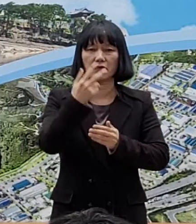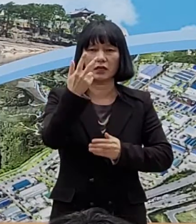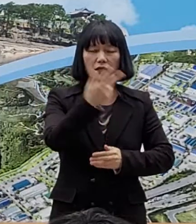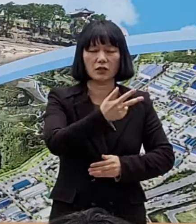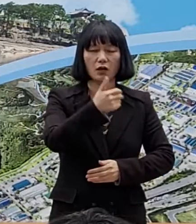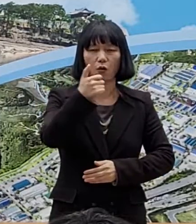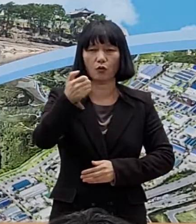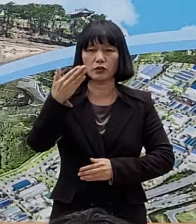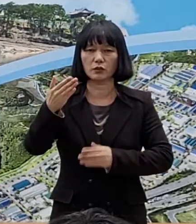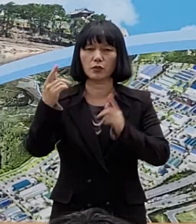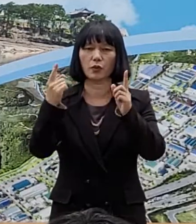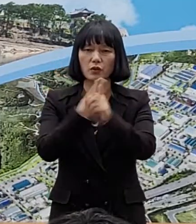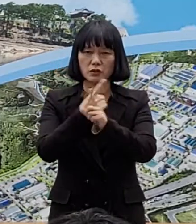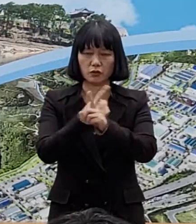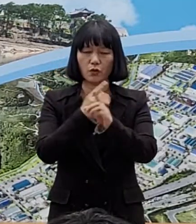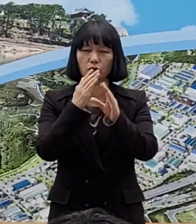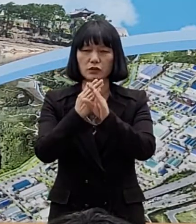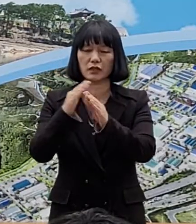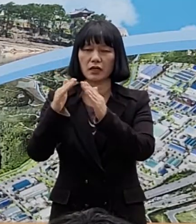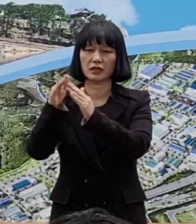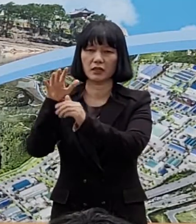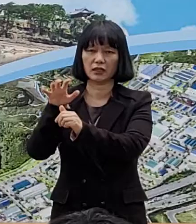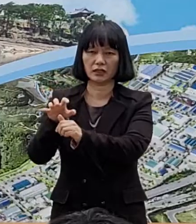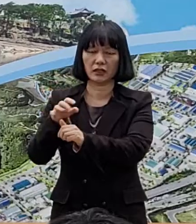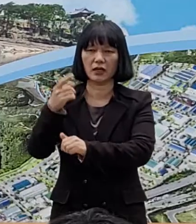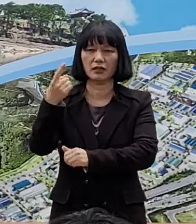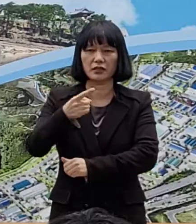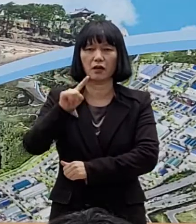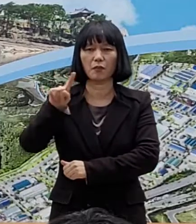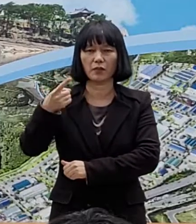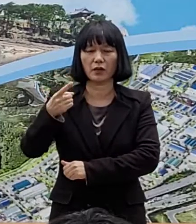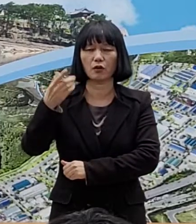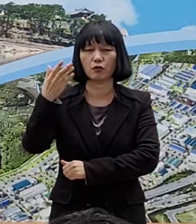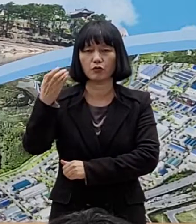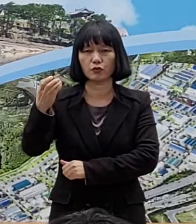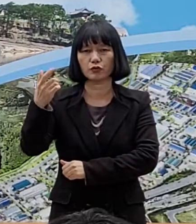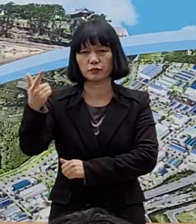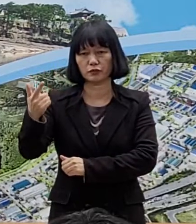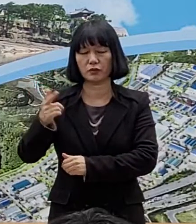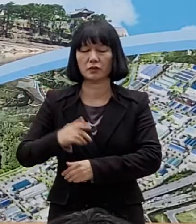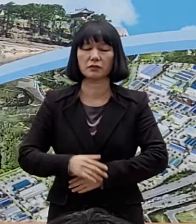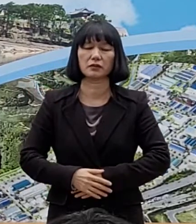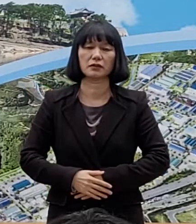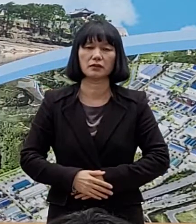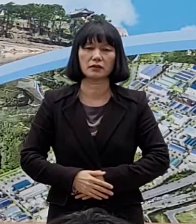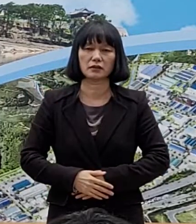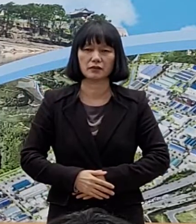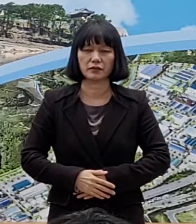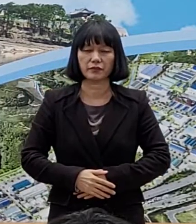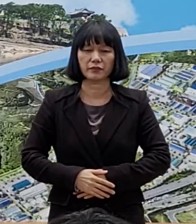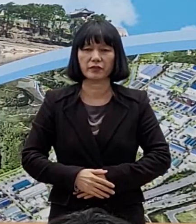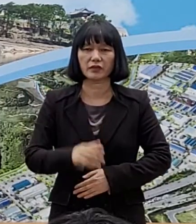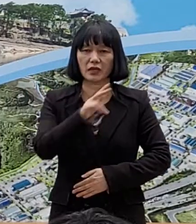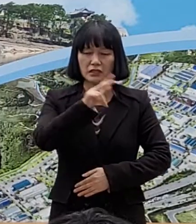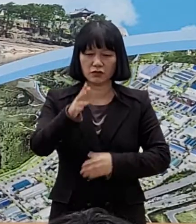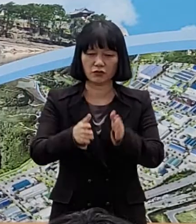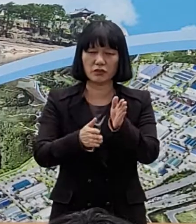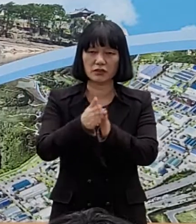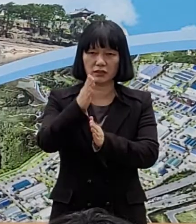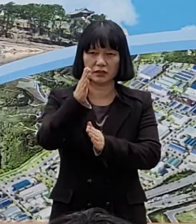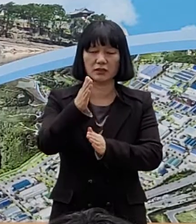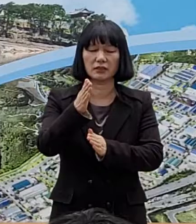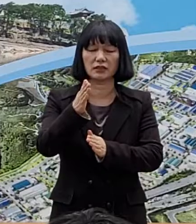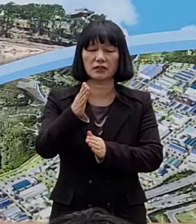,059명은 치료 중이고 자가격리자는 1,196명입니다. 그동안 우리시는